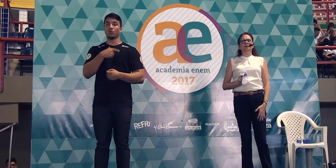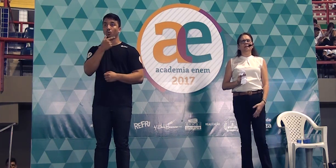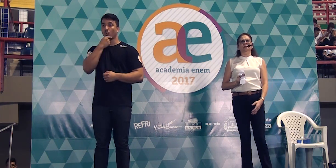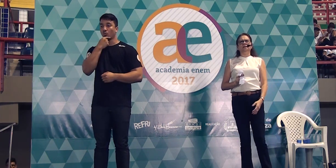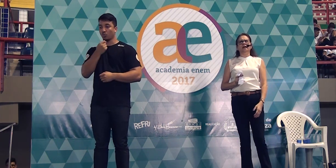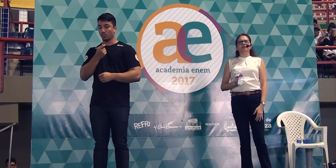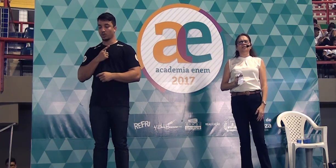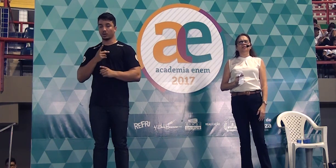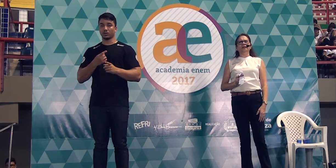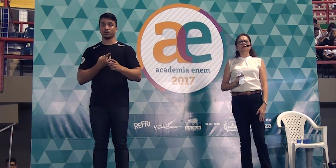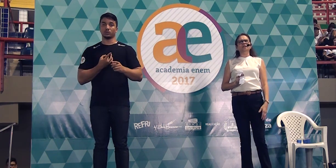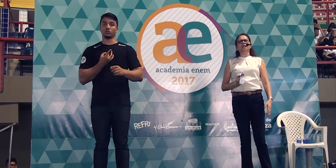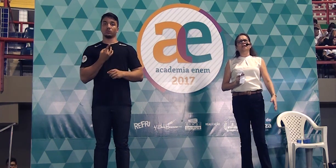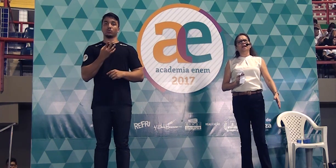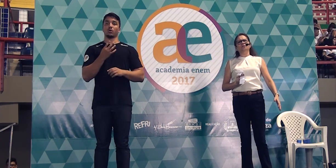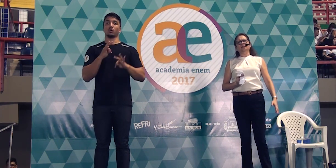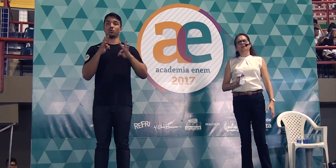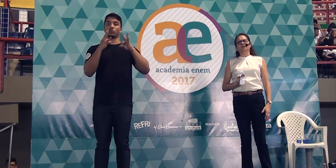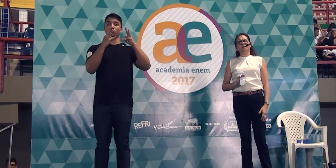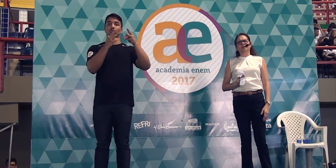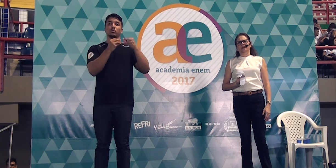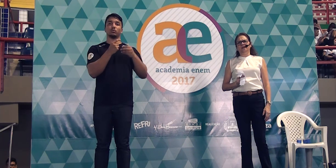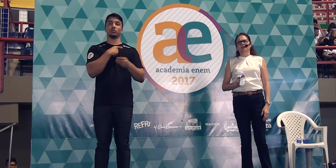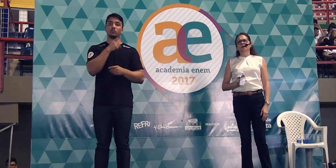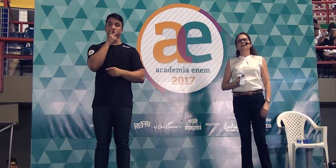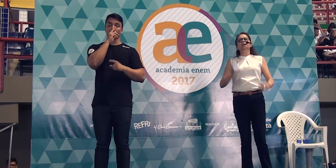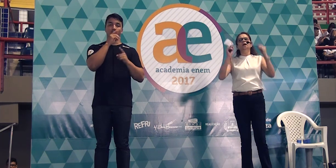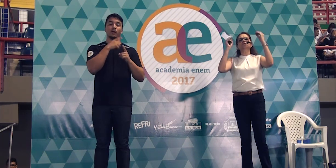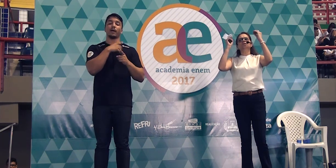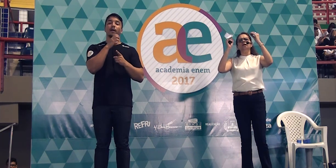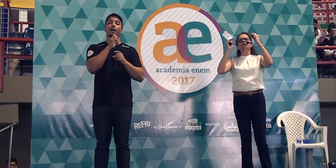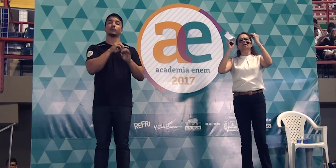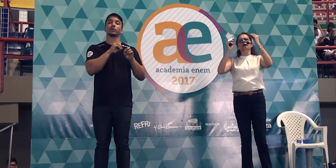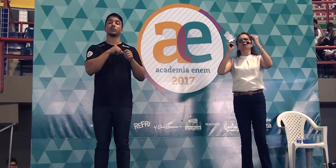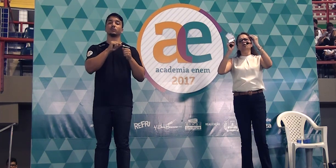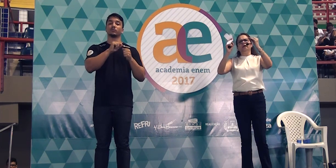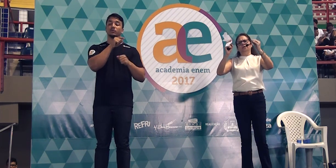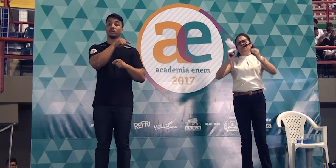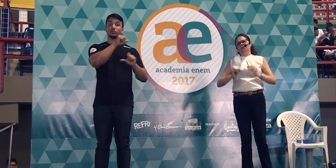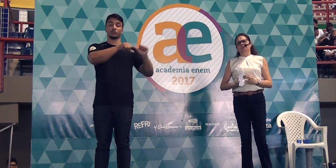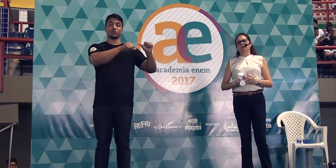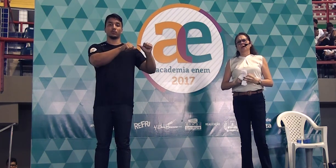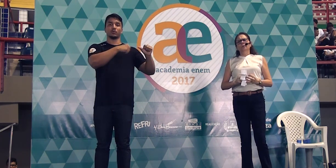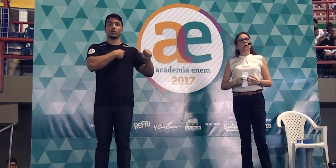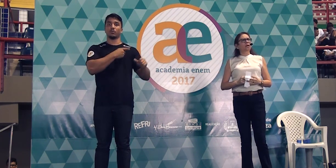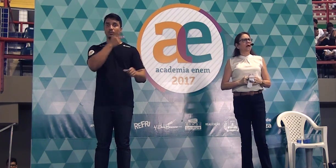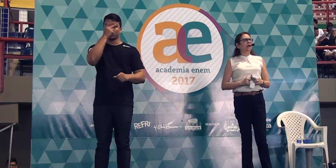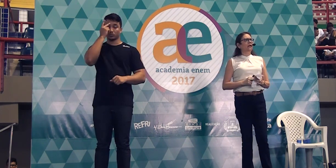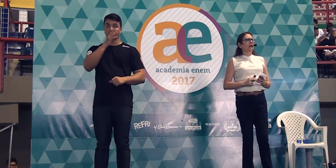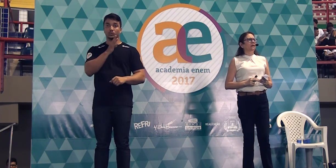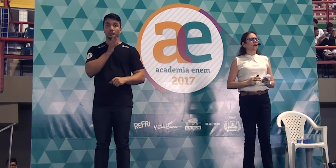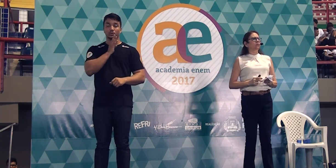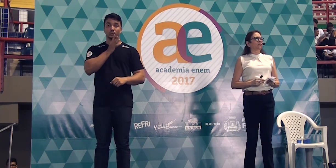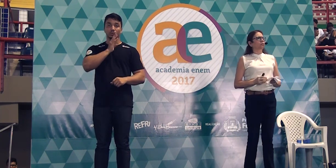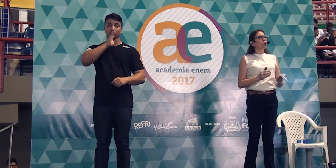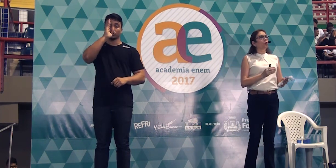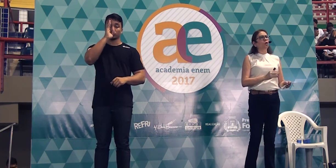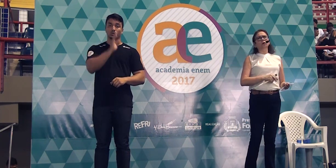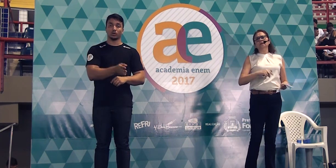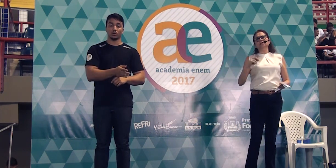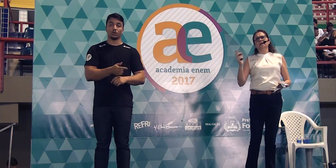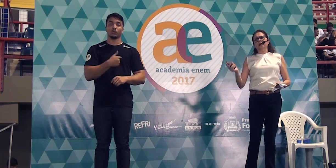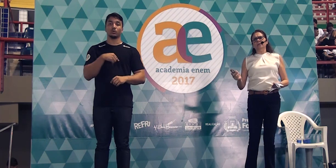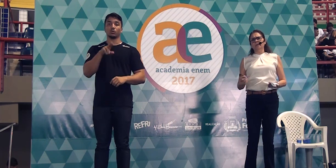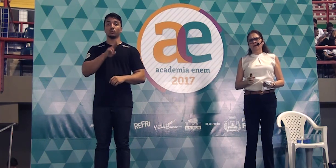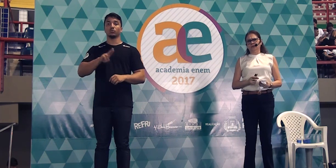homem nada mais é do que tudo aquilo que a educação faz dele. Não tem quem aguente. Porque a galera está usando